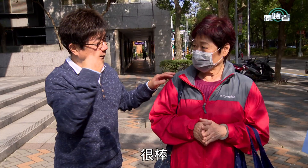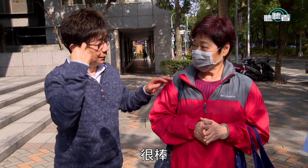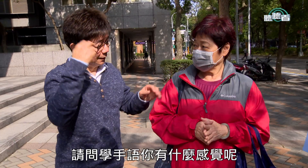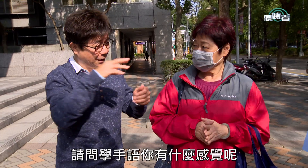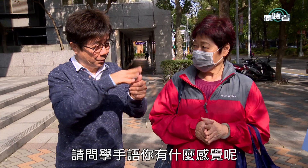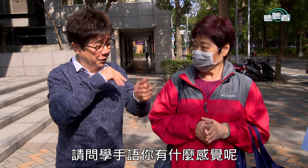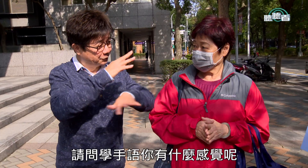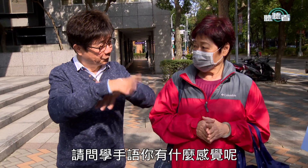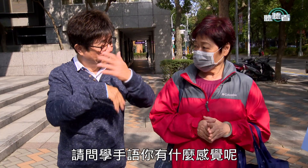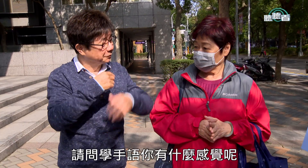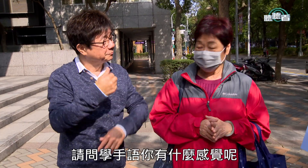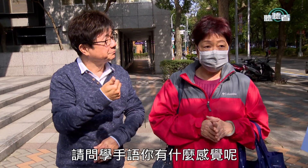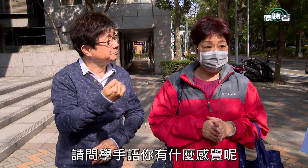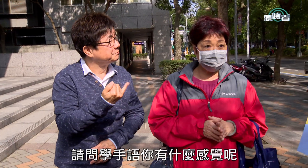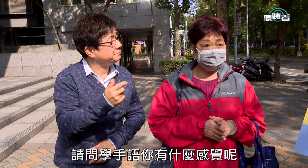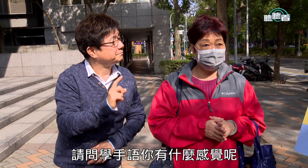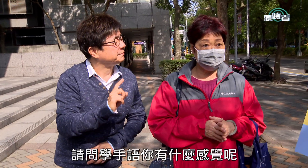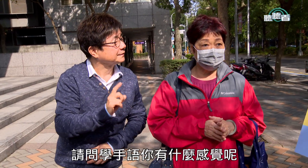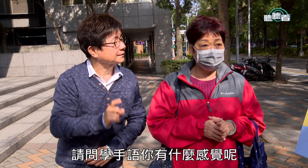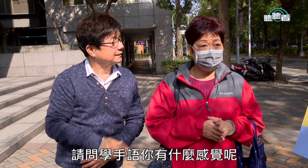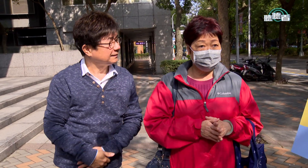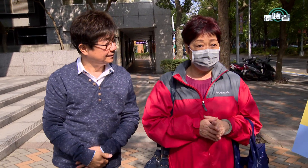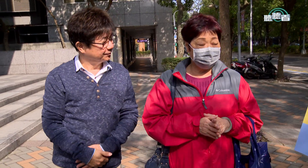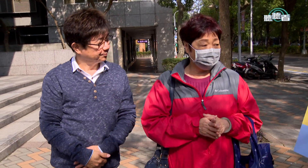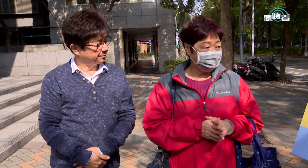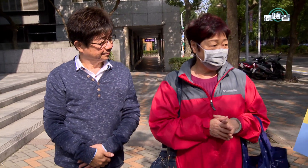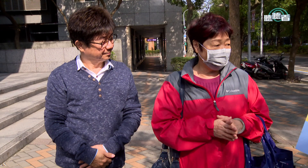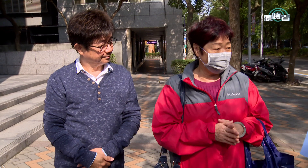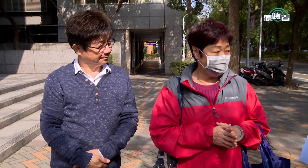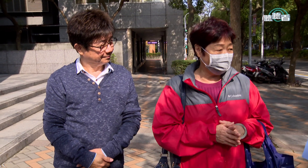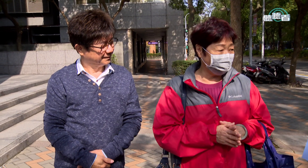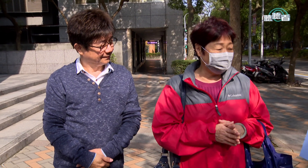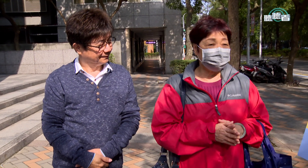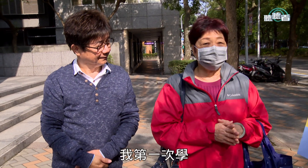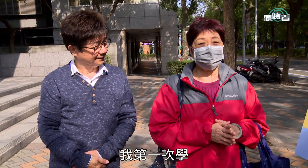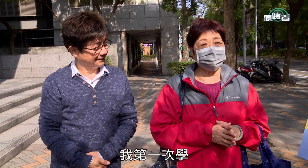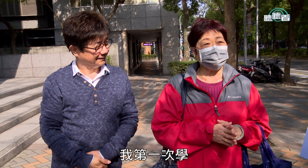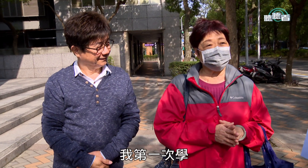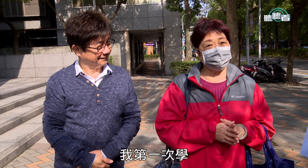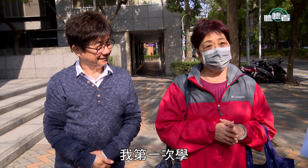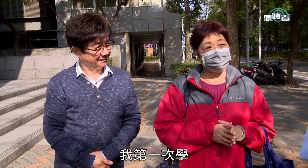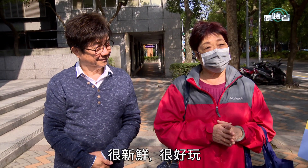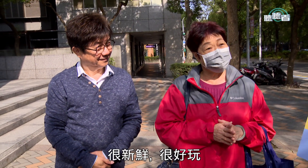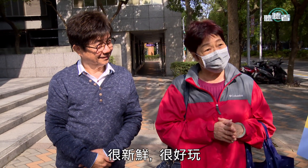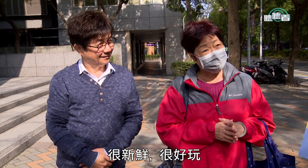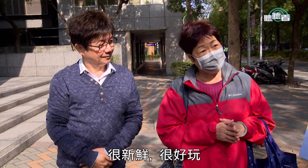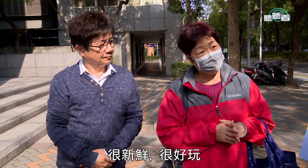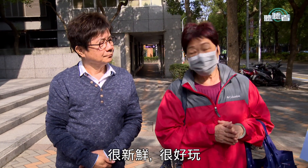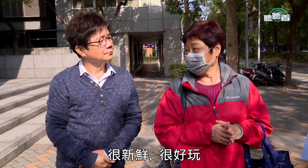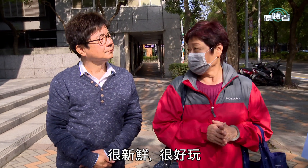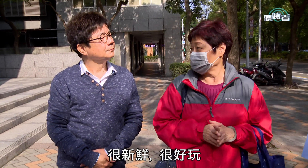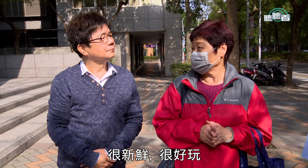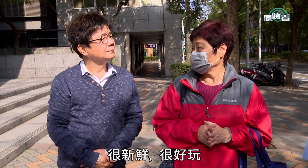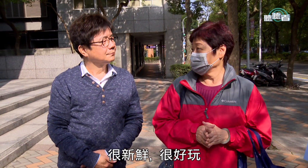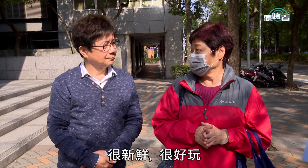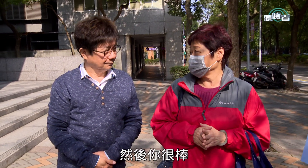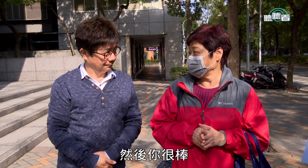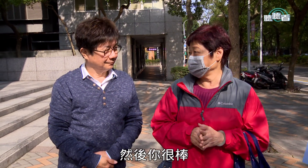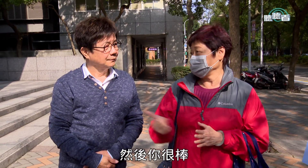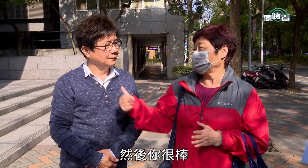请问学手语你有什么感觉呢感觉怎么样哦我第一次学很新鲜很好玩然后你很